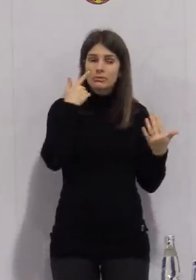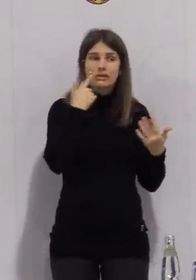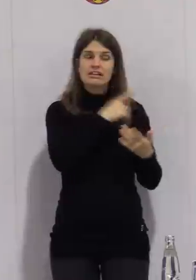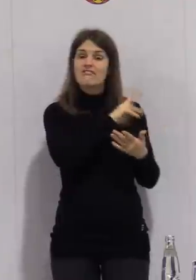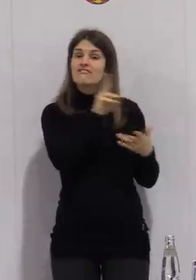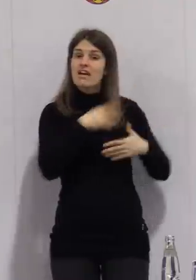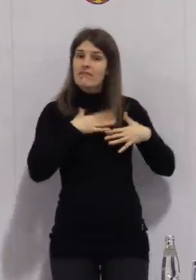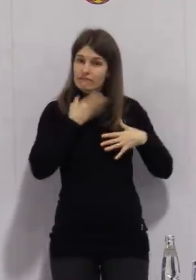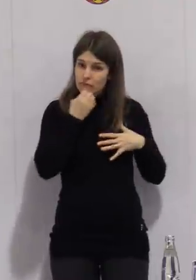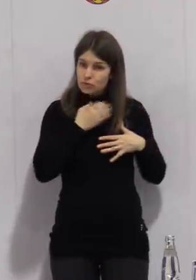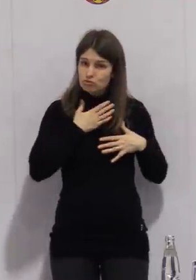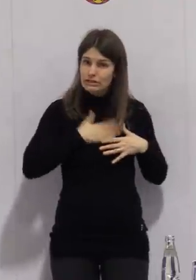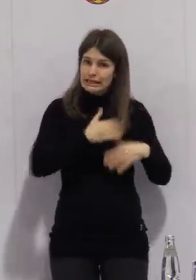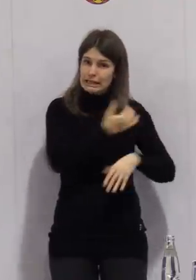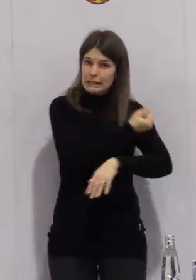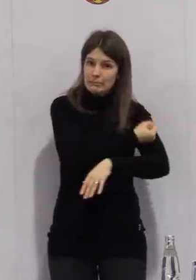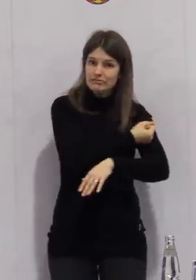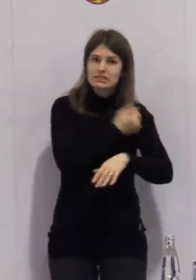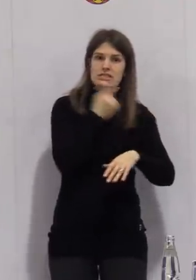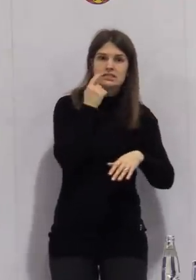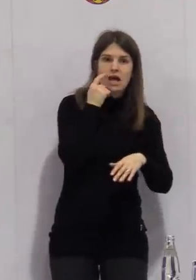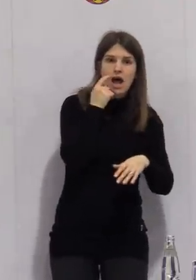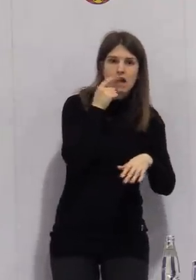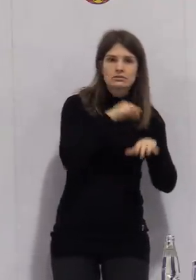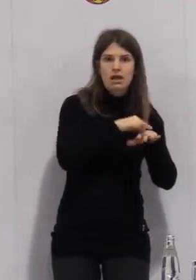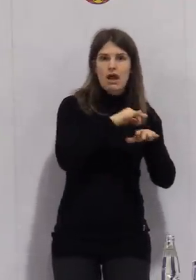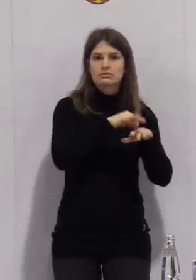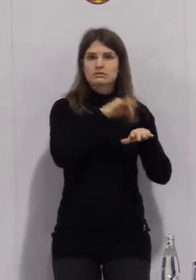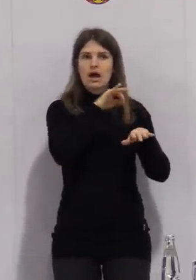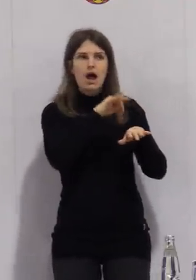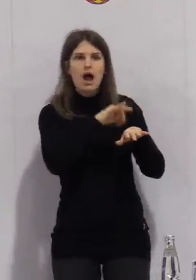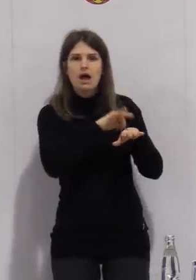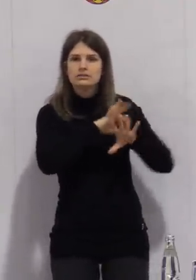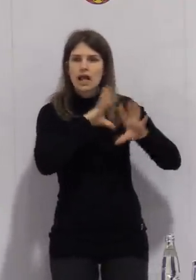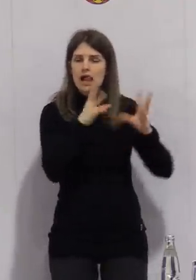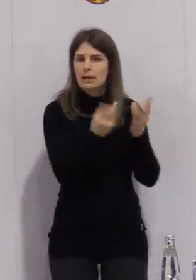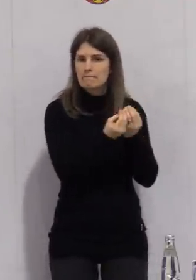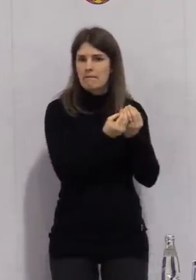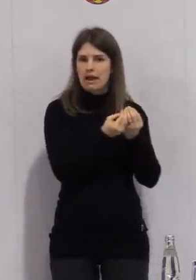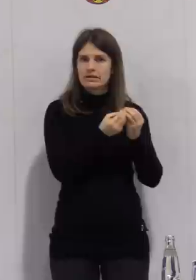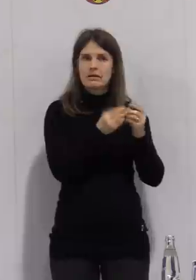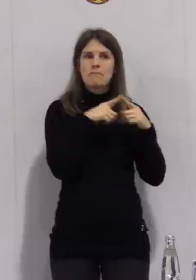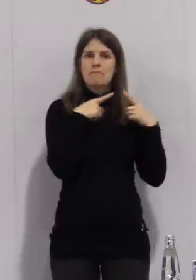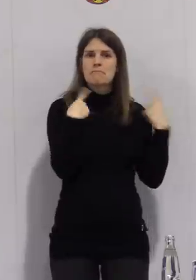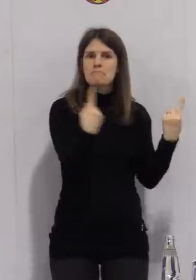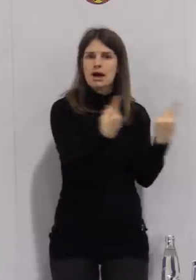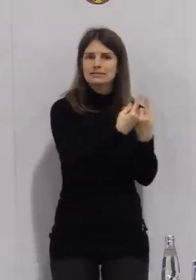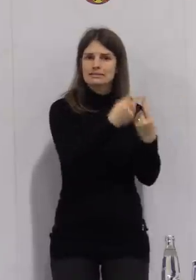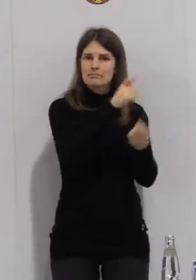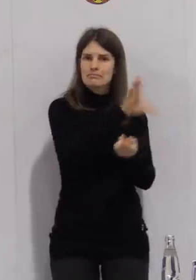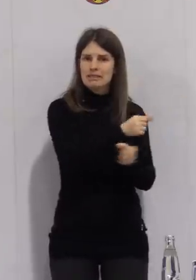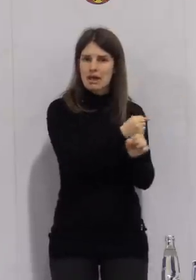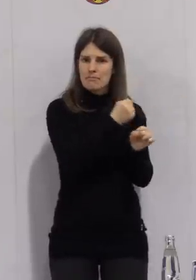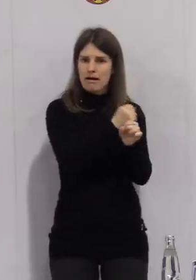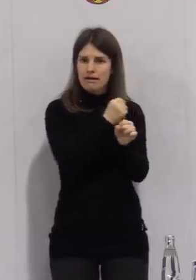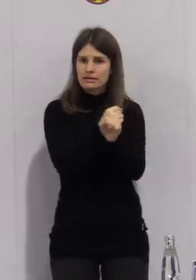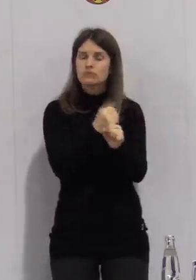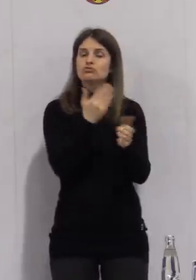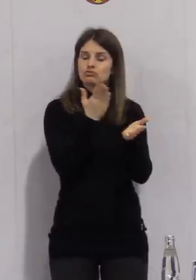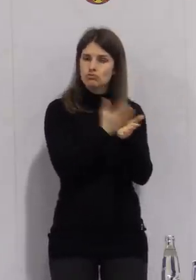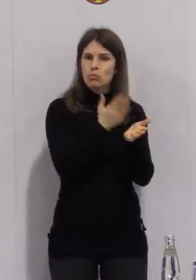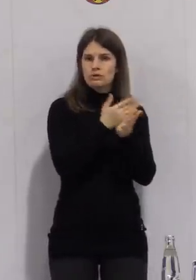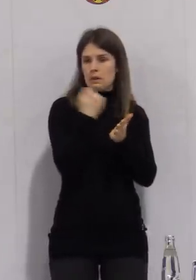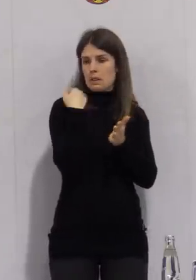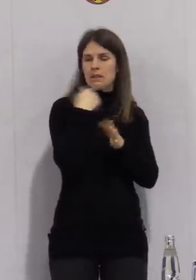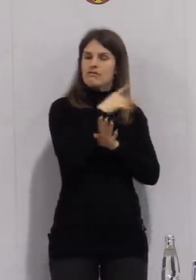und auch das Praxispersonal wurde am Wochenende im Impfzentrum erst geimpft. Zweitens,